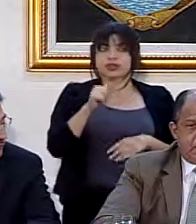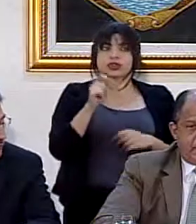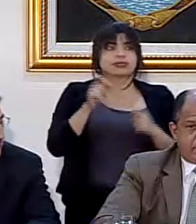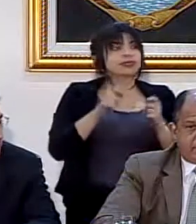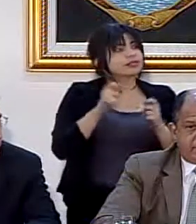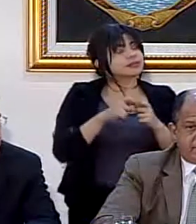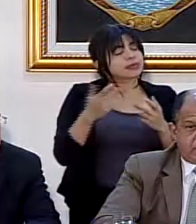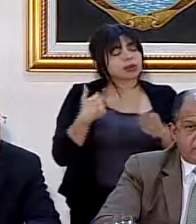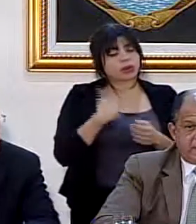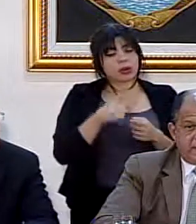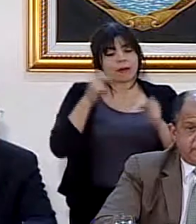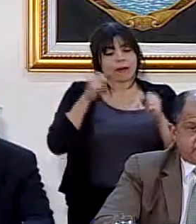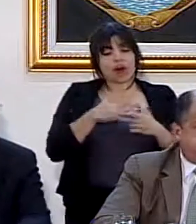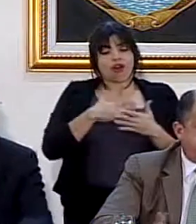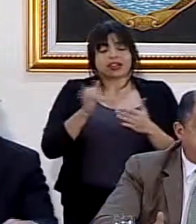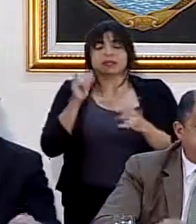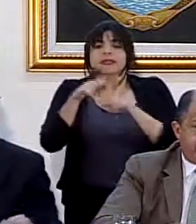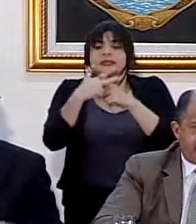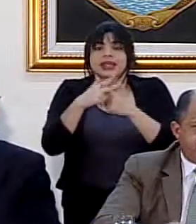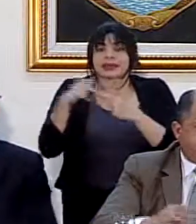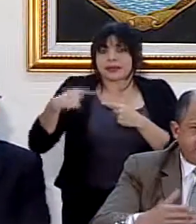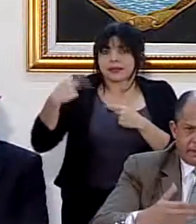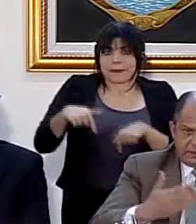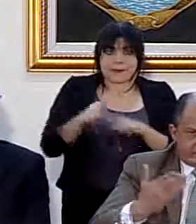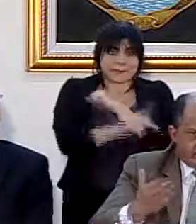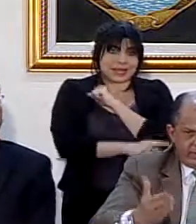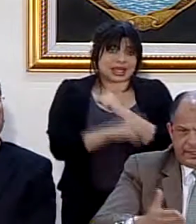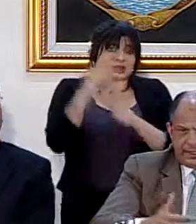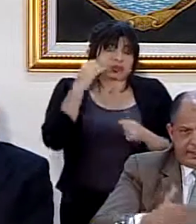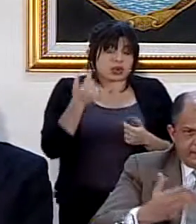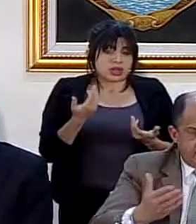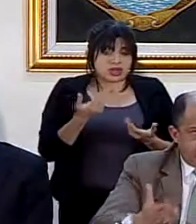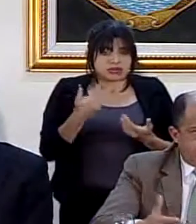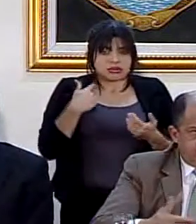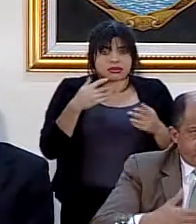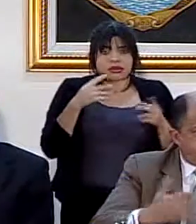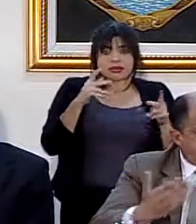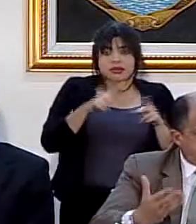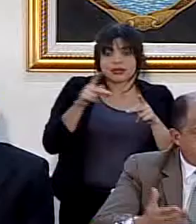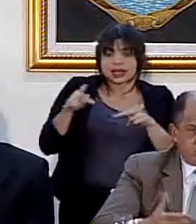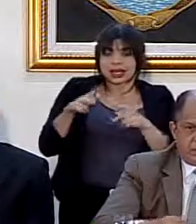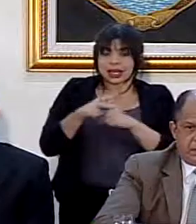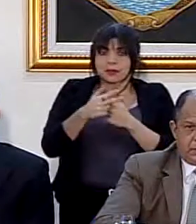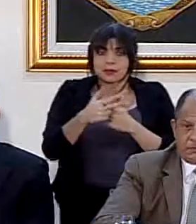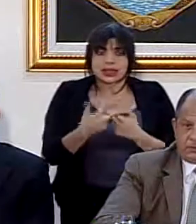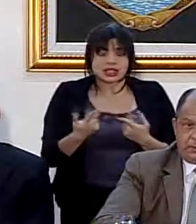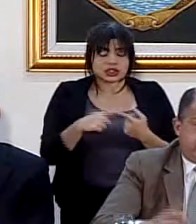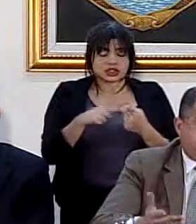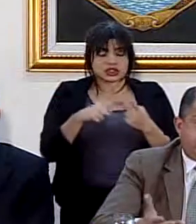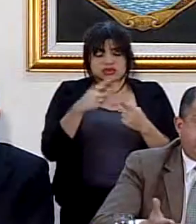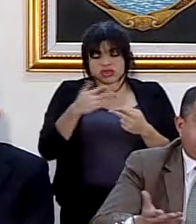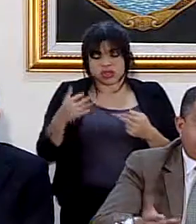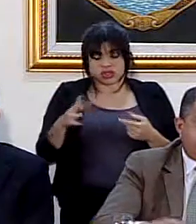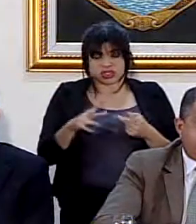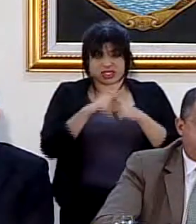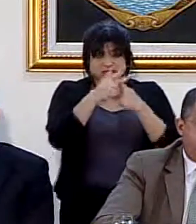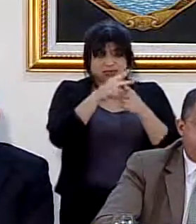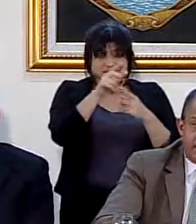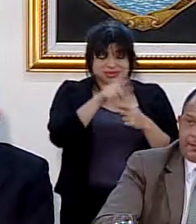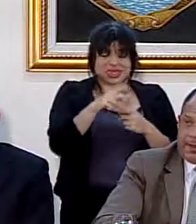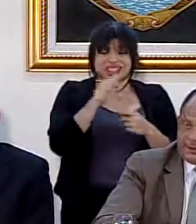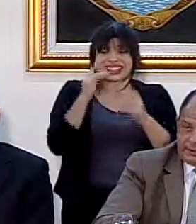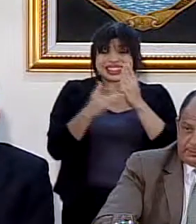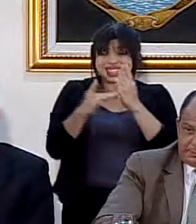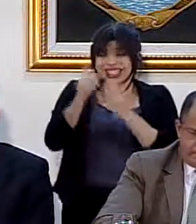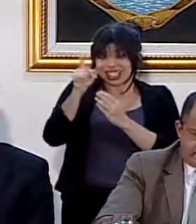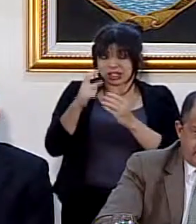podríamos ofrecer como mantenimiento permanente en el país, por la disponibilidad de repuestos y otro tipo de ausencia de técnicos para